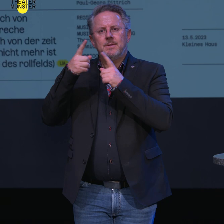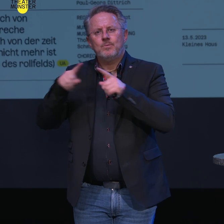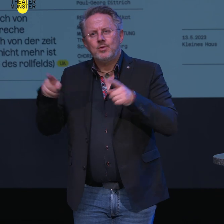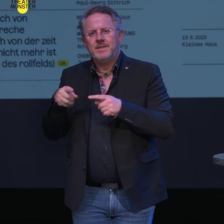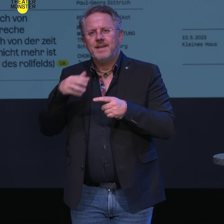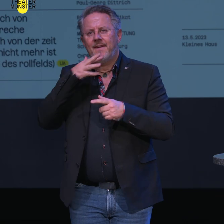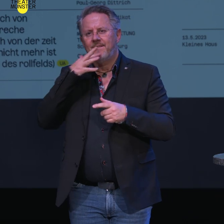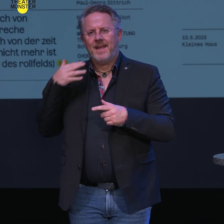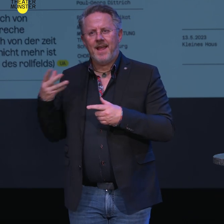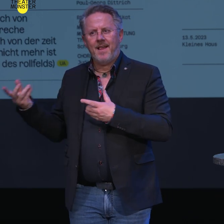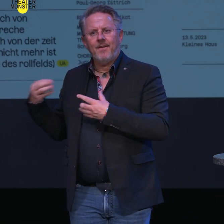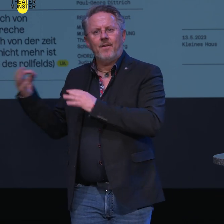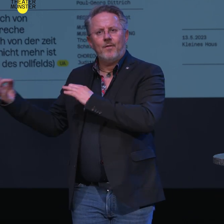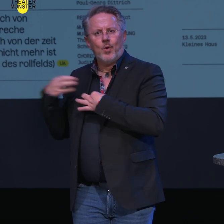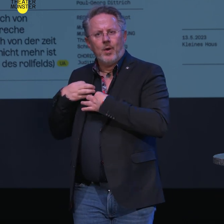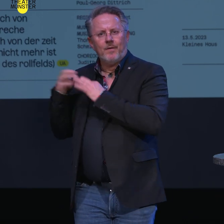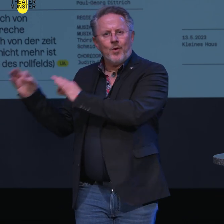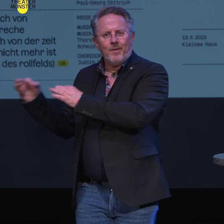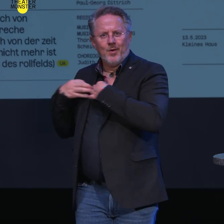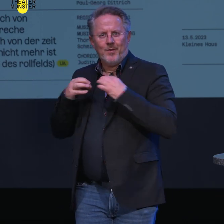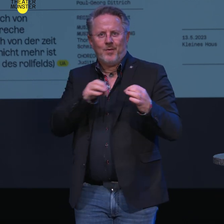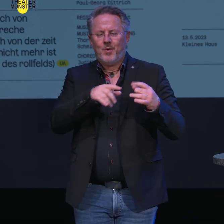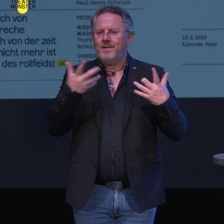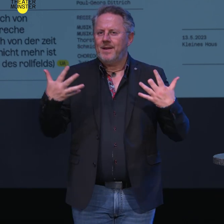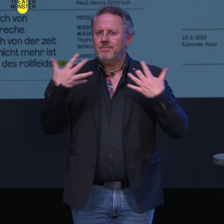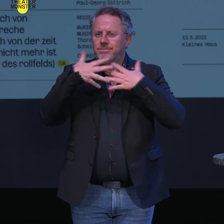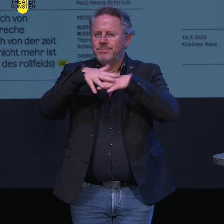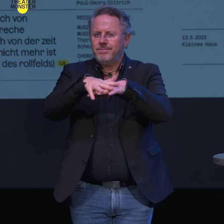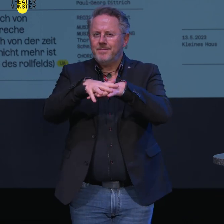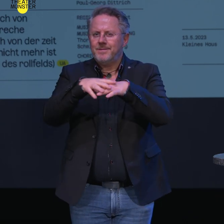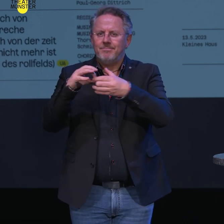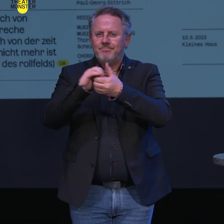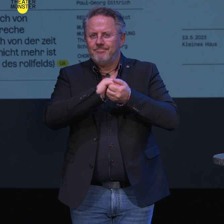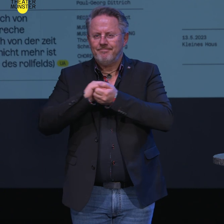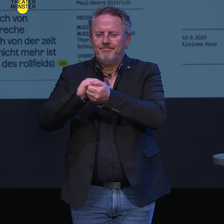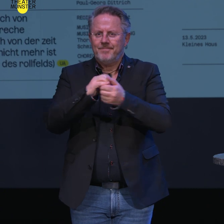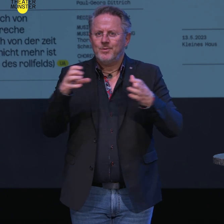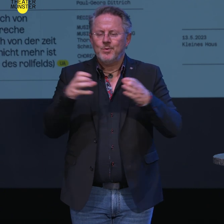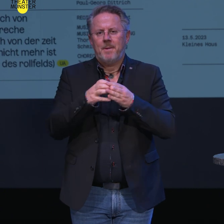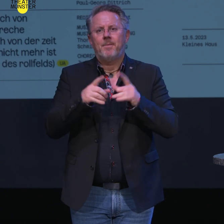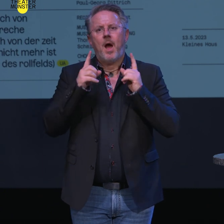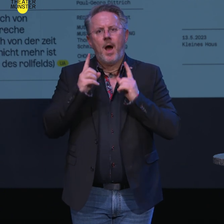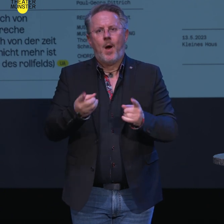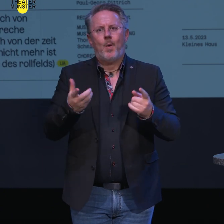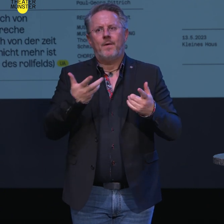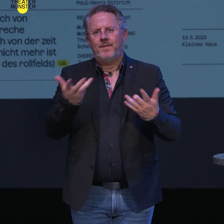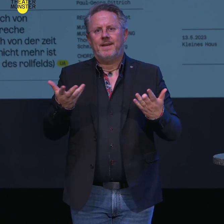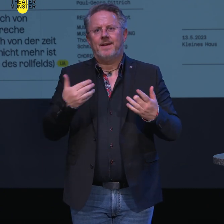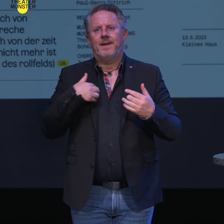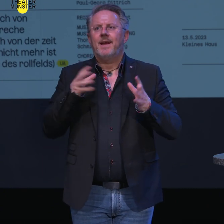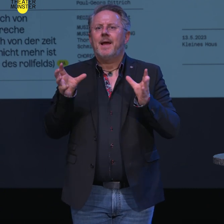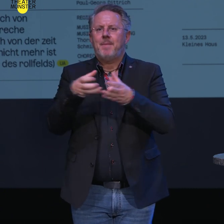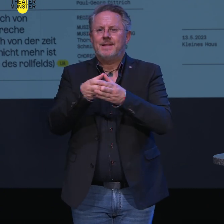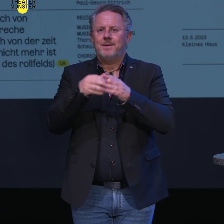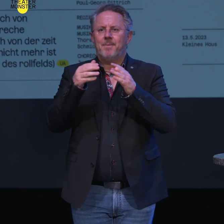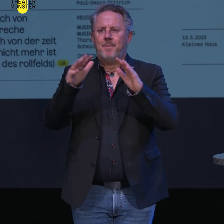viel voneinander lernen, sind schon natürlich tief verstrickt miteinander dazu und wir werden auch für ein gemeinsames Publikum sicher viel